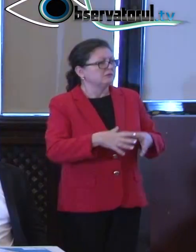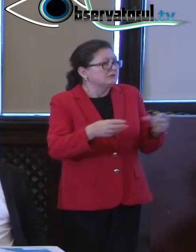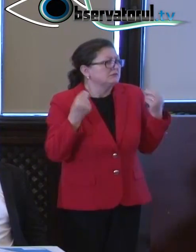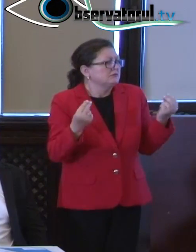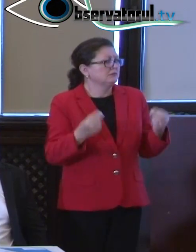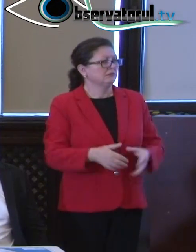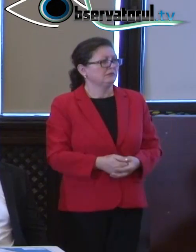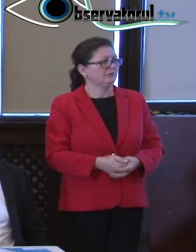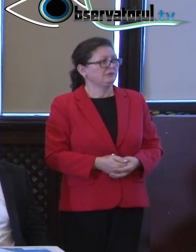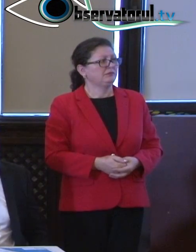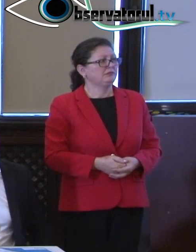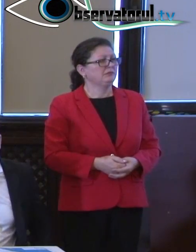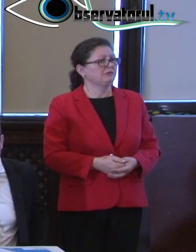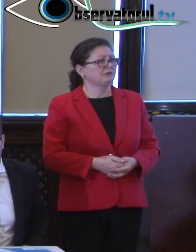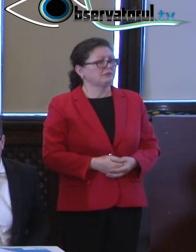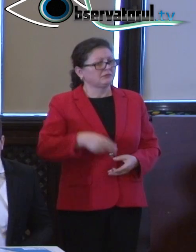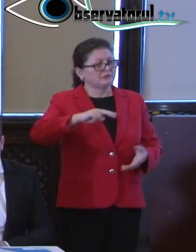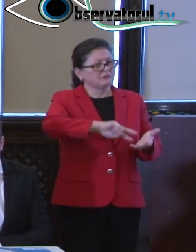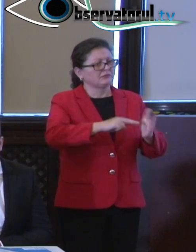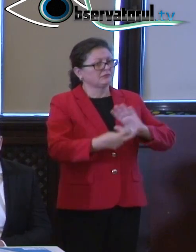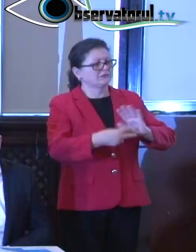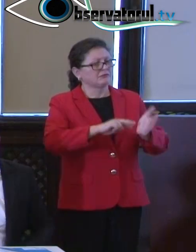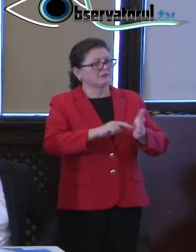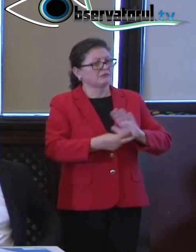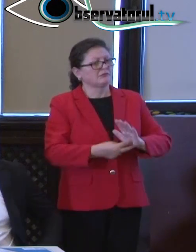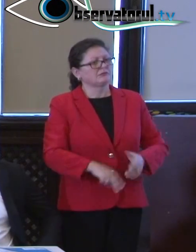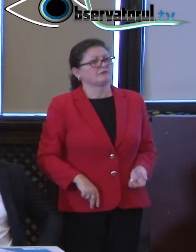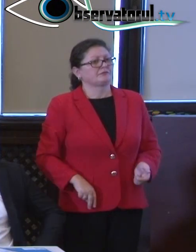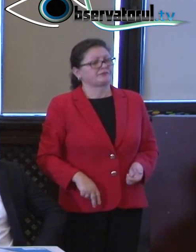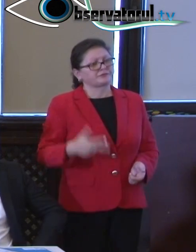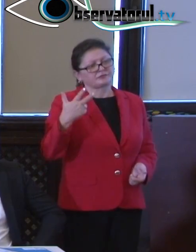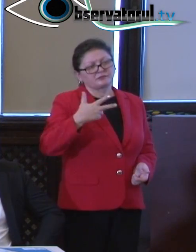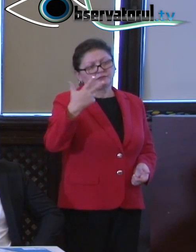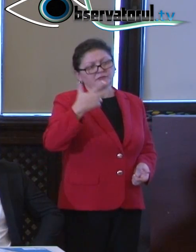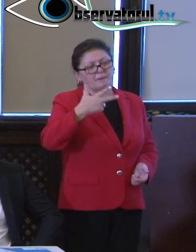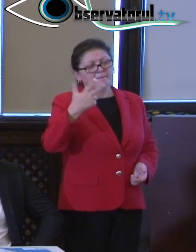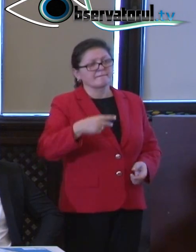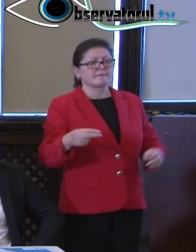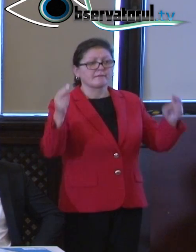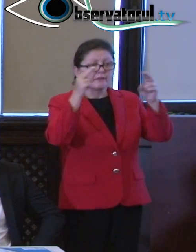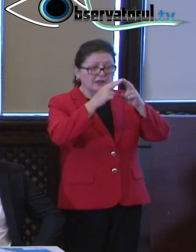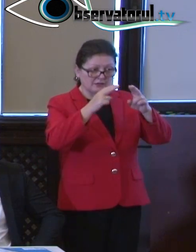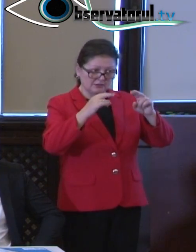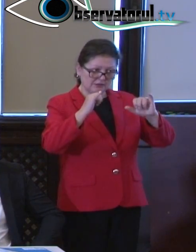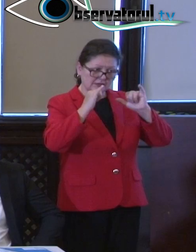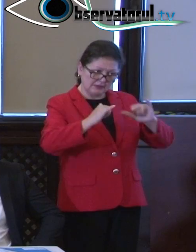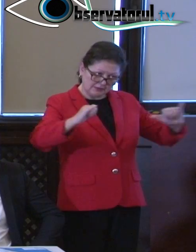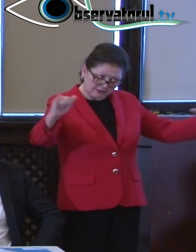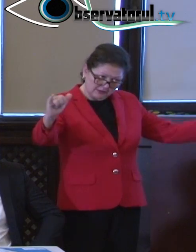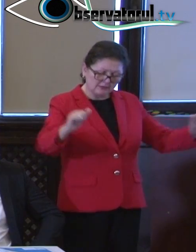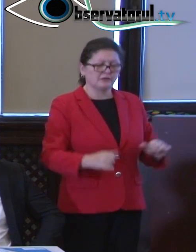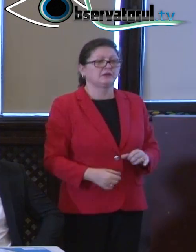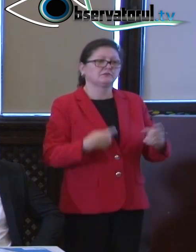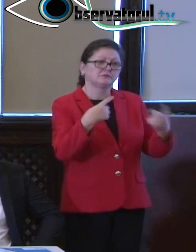Și atunci am organizat, cred că, trei runde de dezbateri. Avem un protocol